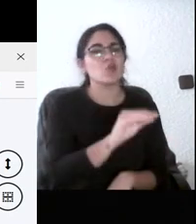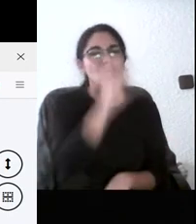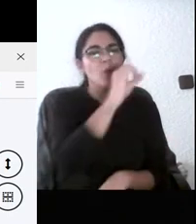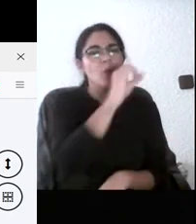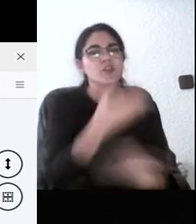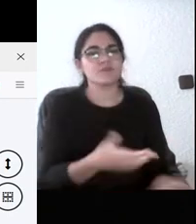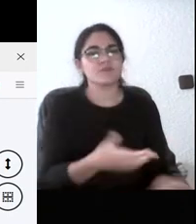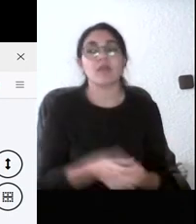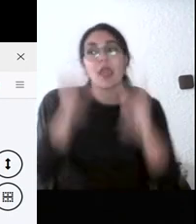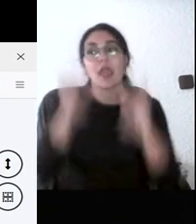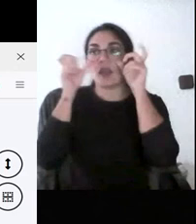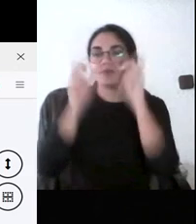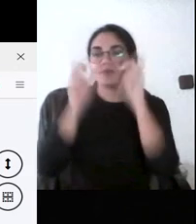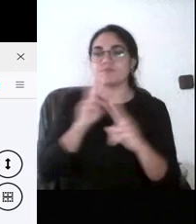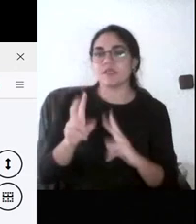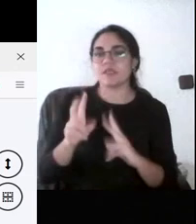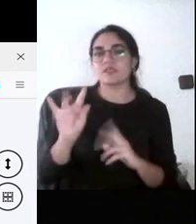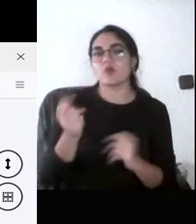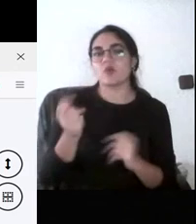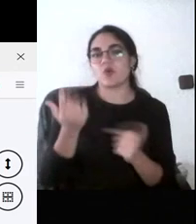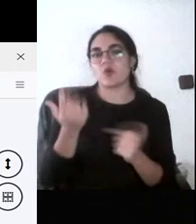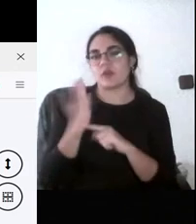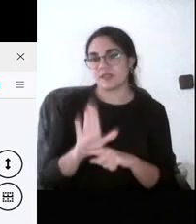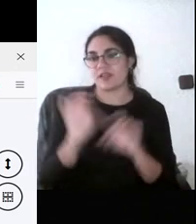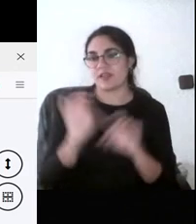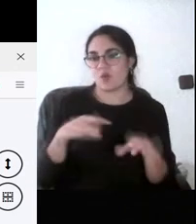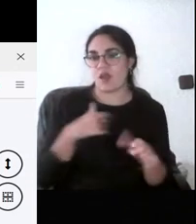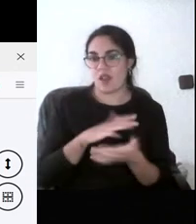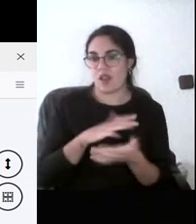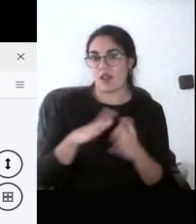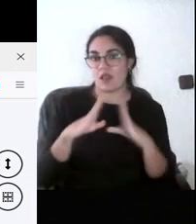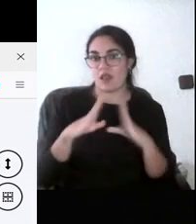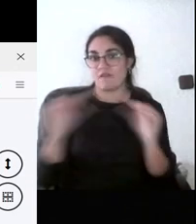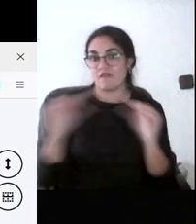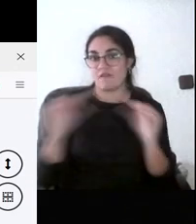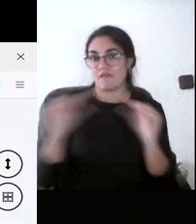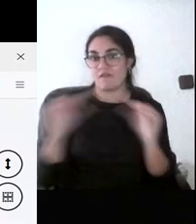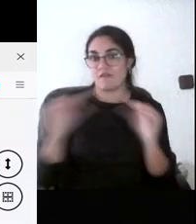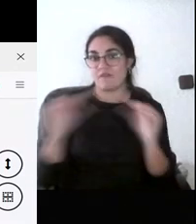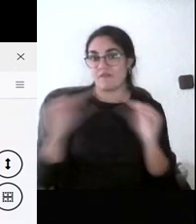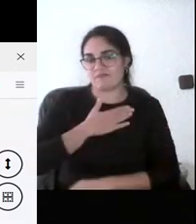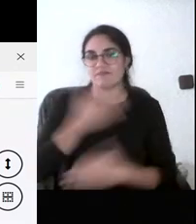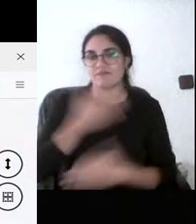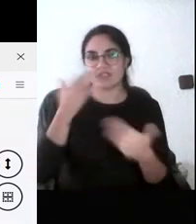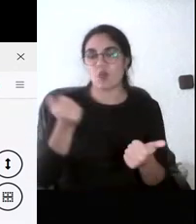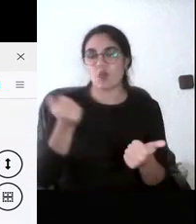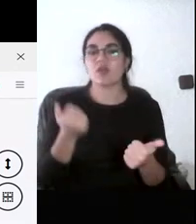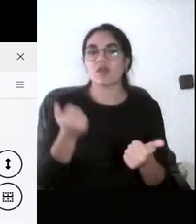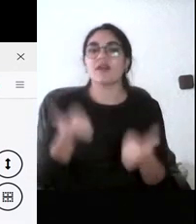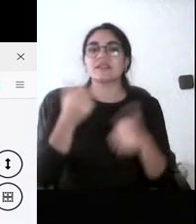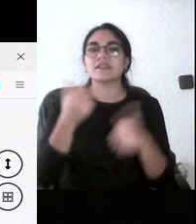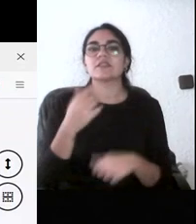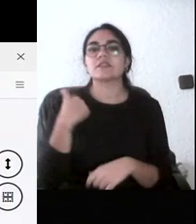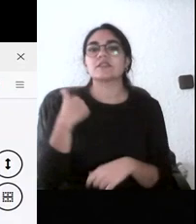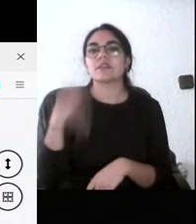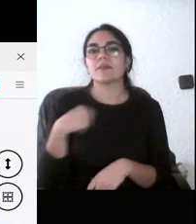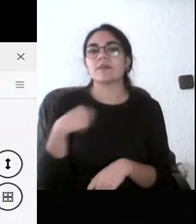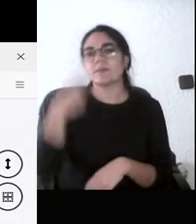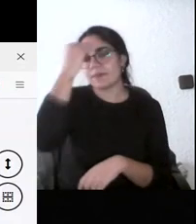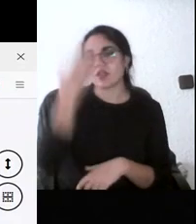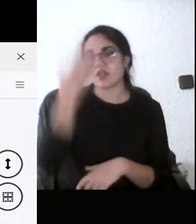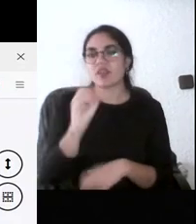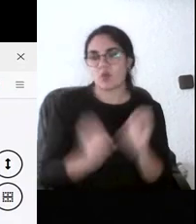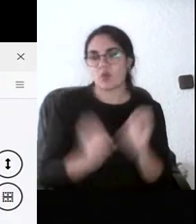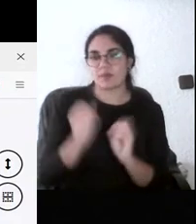en este caso yo soy poco representativo de lo que pasa en facultad yo sí que pongo el corte en el 50% aunque cuanto más pienso sobre esto